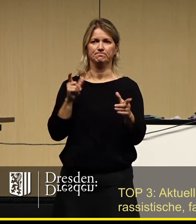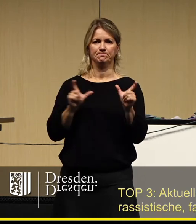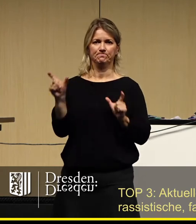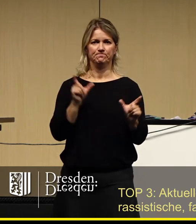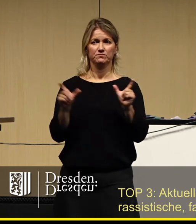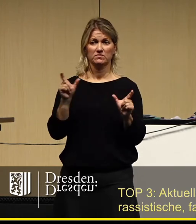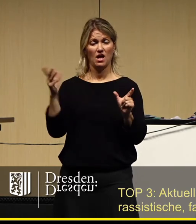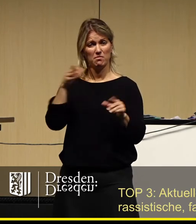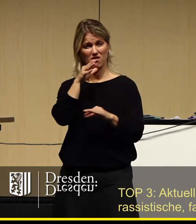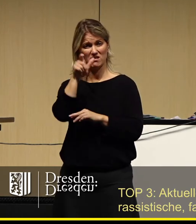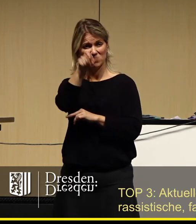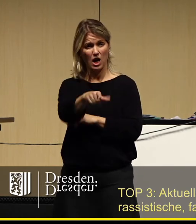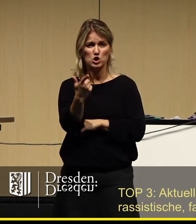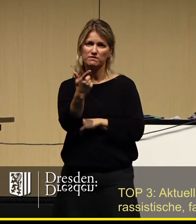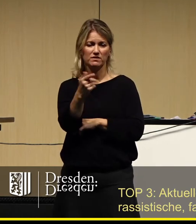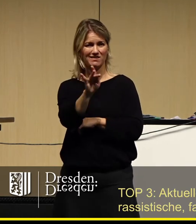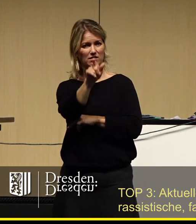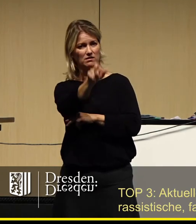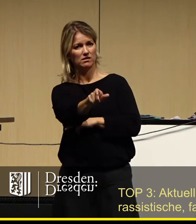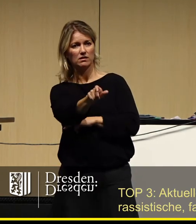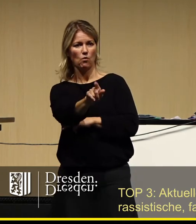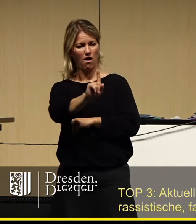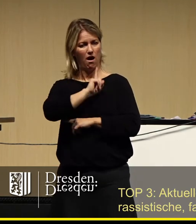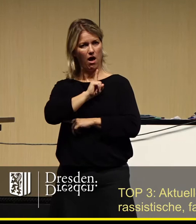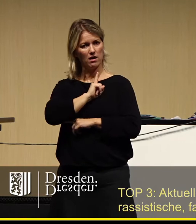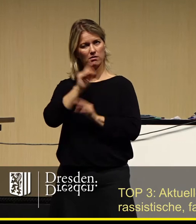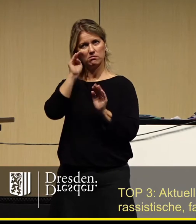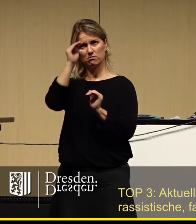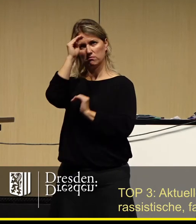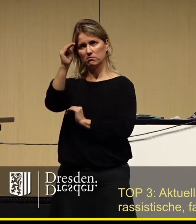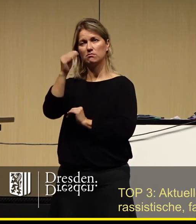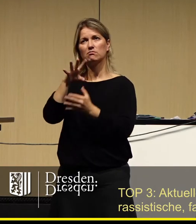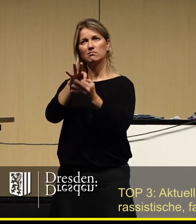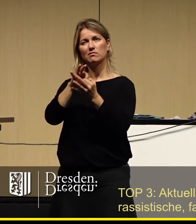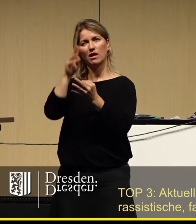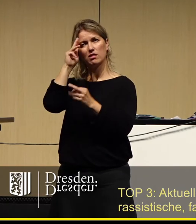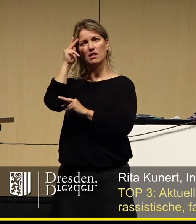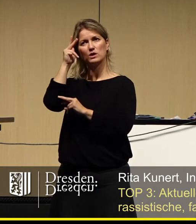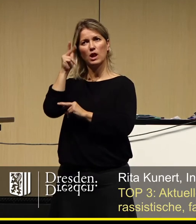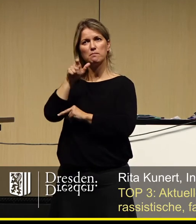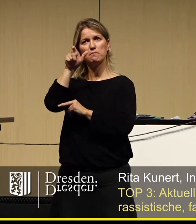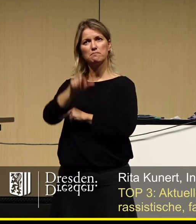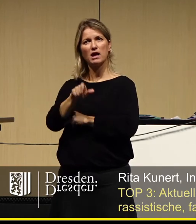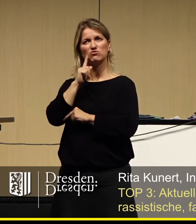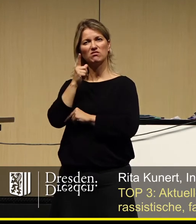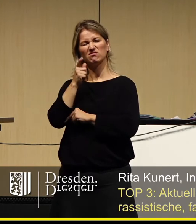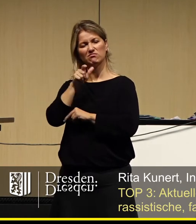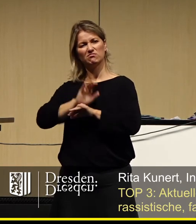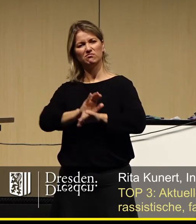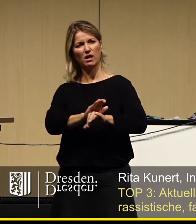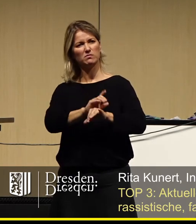richtet, die nicht in das eigene, engstirnige, von Nationalismus und Menschenverachtung geprägte Weltbild passen.